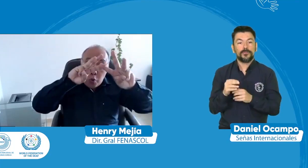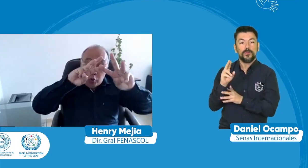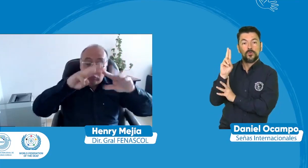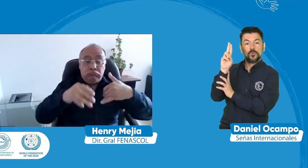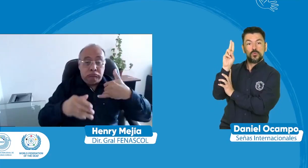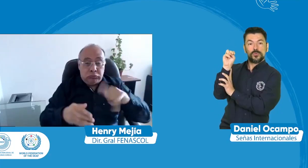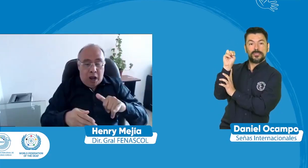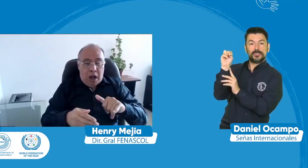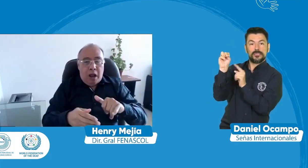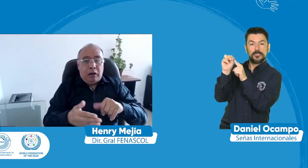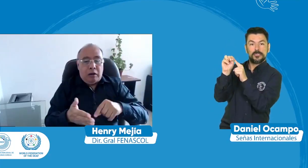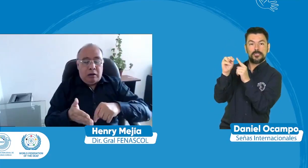bueno la ONU